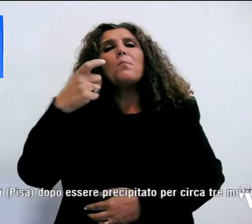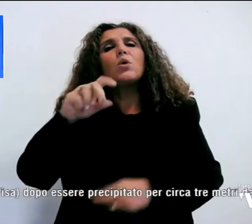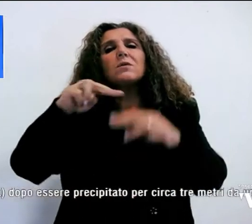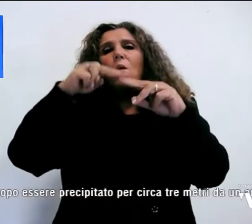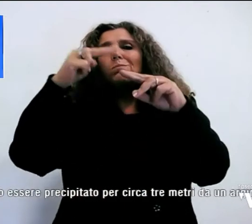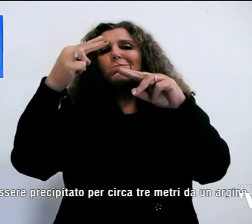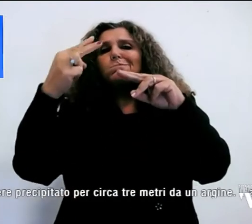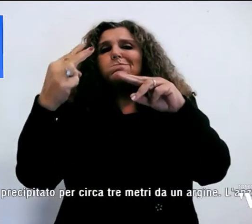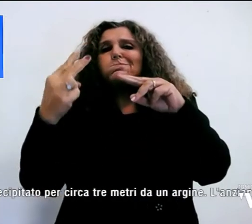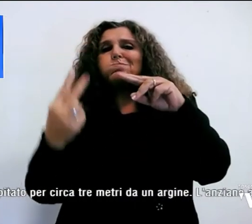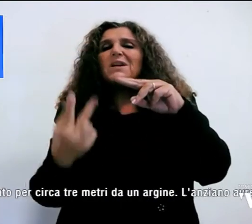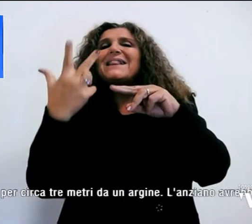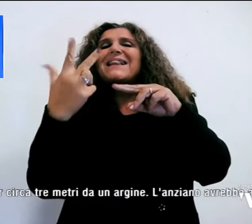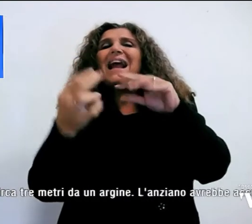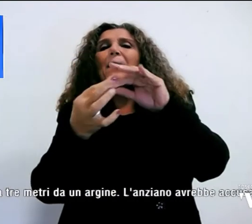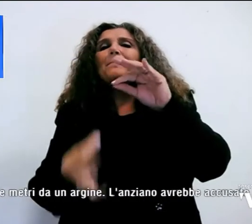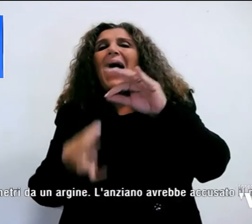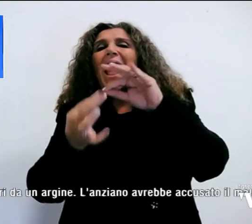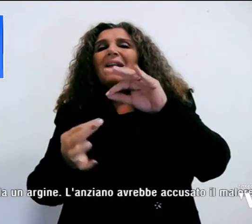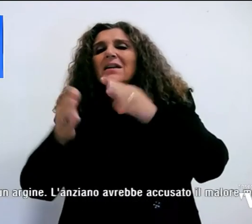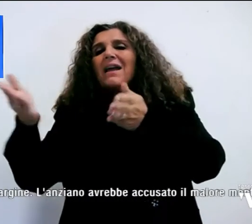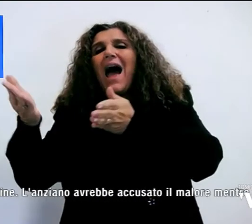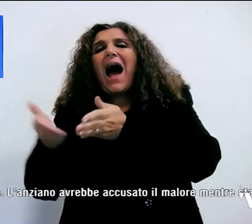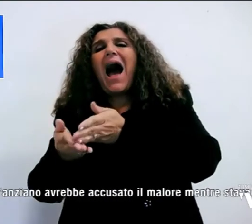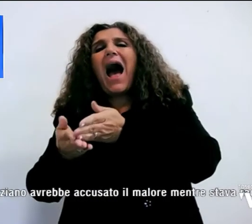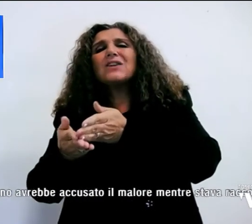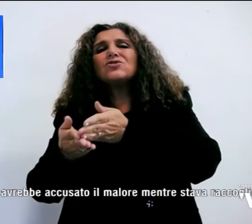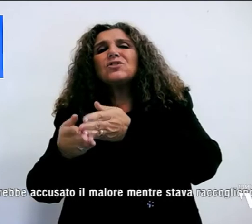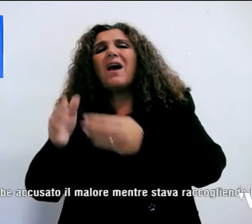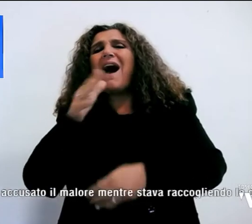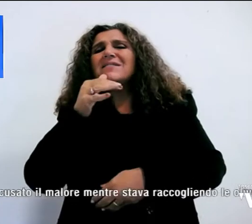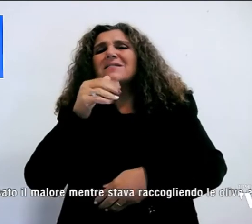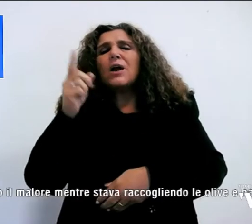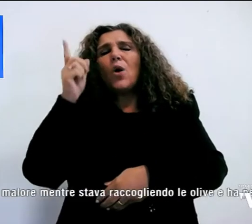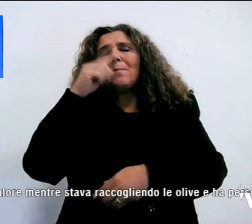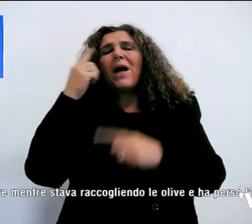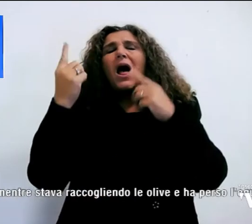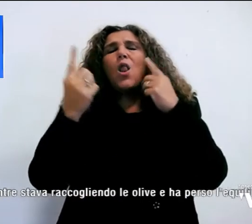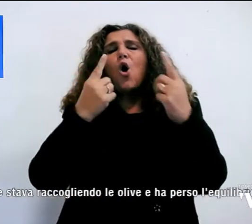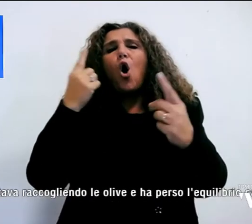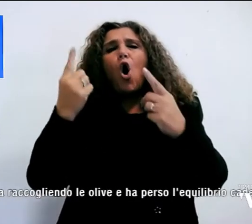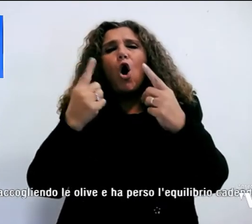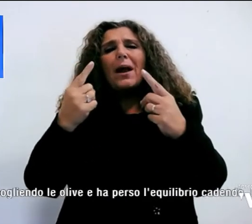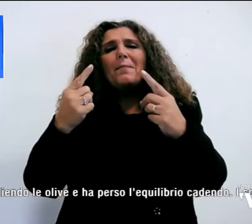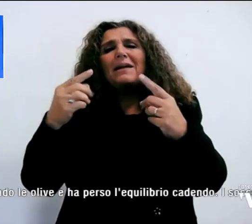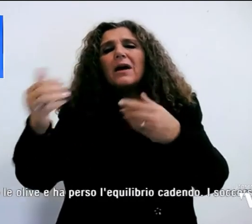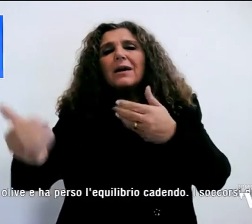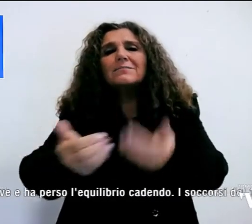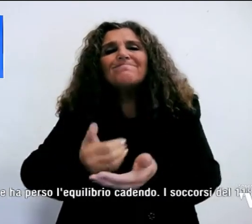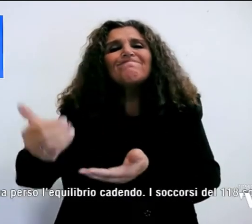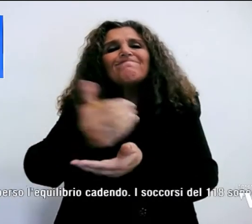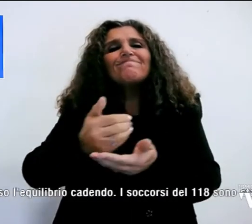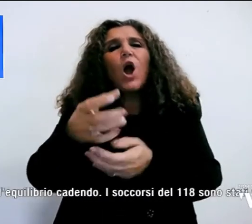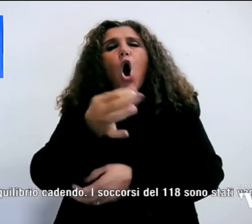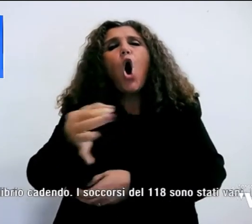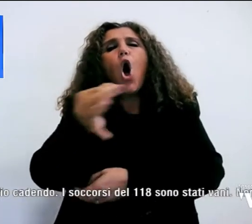tre metri da un'argine. L'anziano avrebbe accusato un malore mentre stava raccogliendo le olive e ha perso